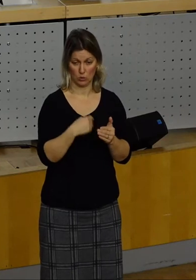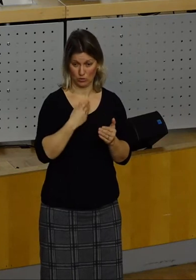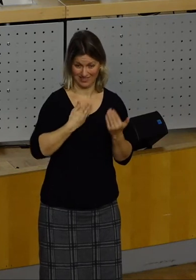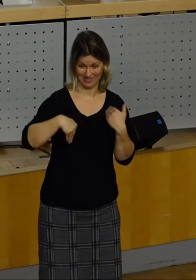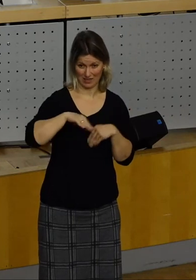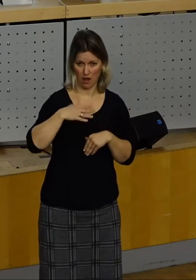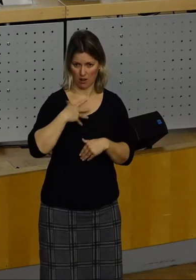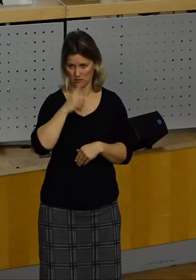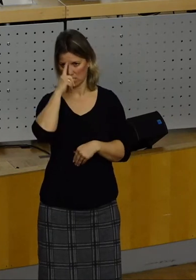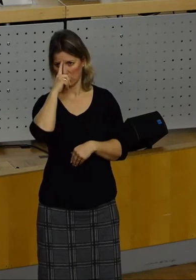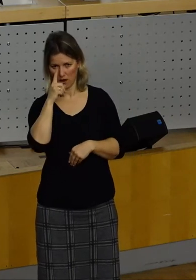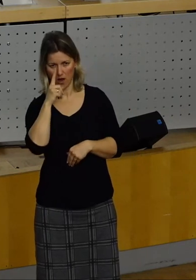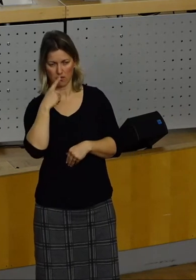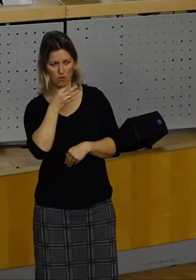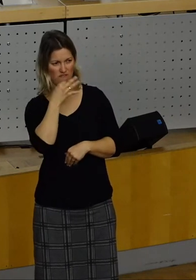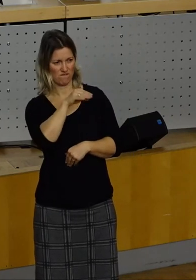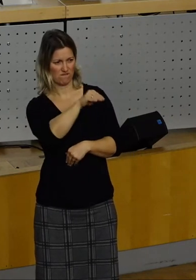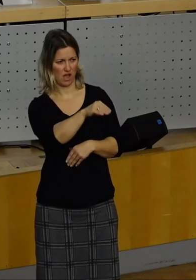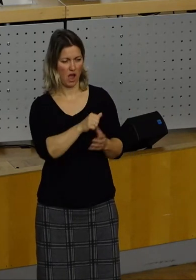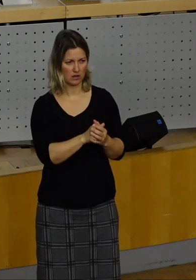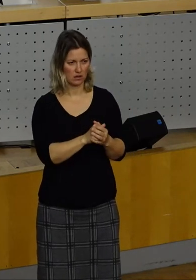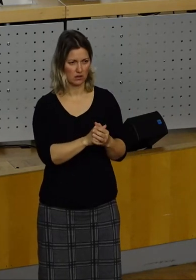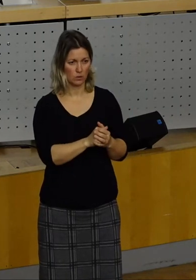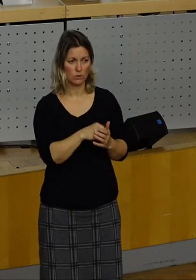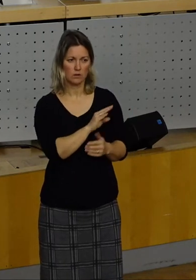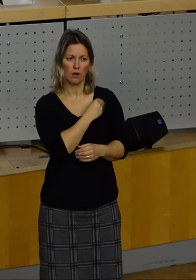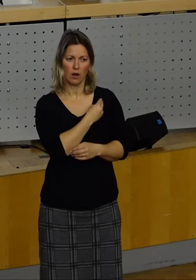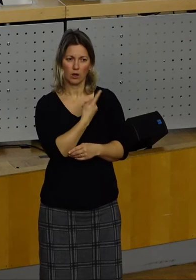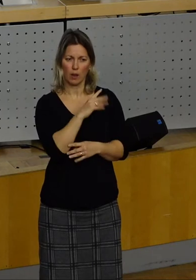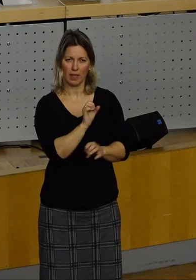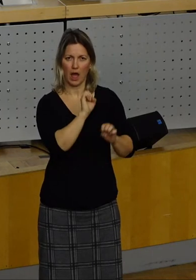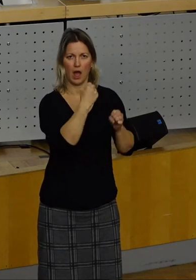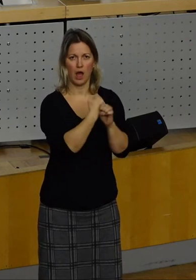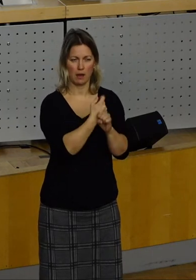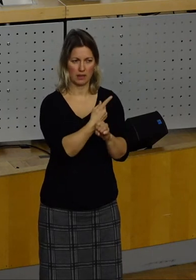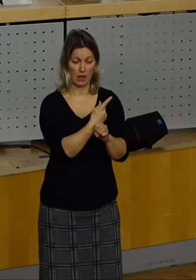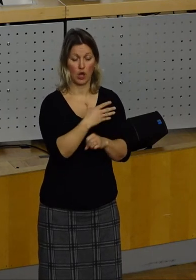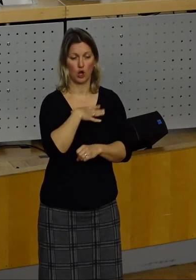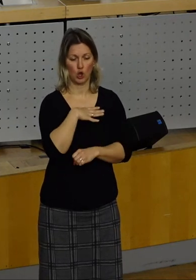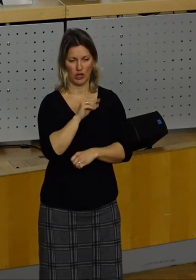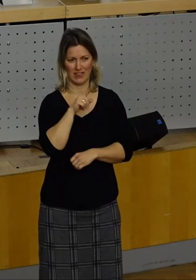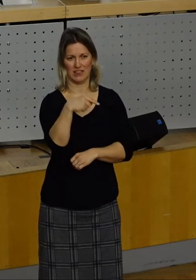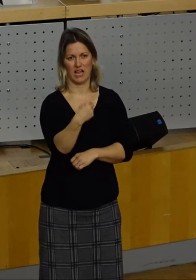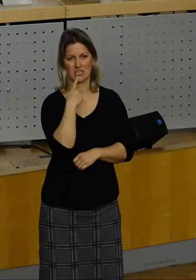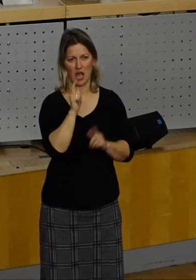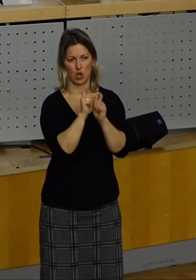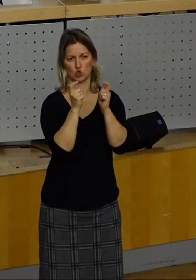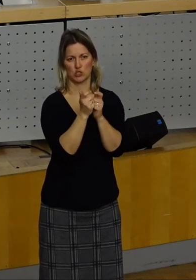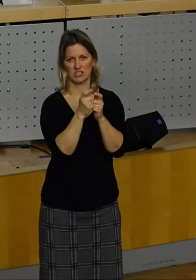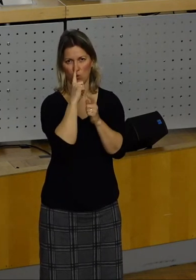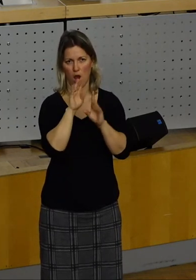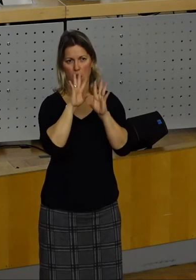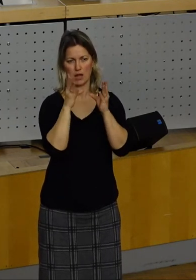danach fragen, dahin zu weisen, dass es erarbeitet wird. Zum Glück ist der nächste Ausschuss allgemeine Verwaltung jetzt nächsten